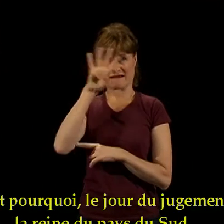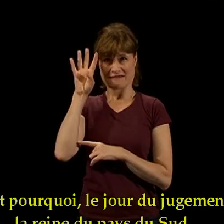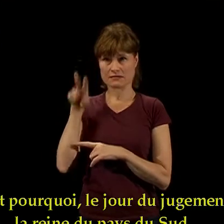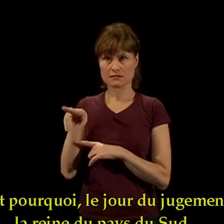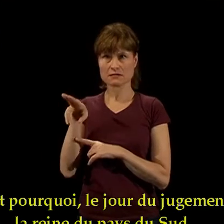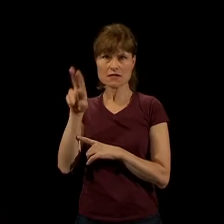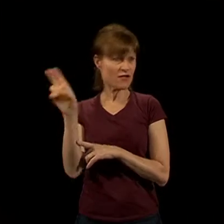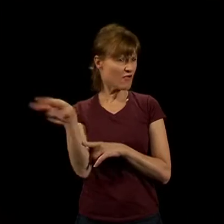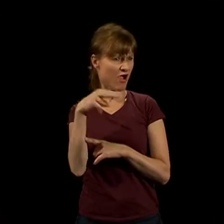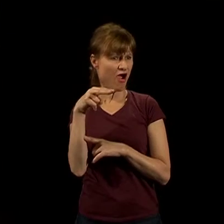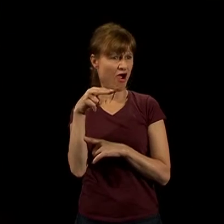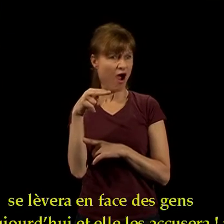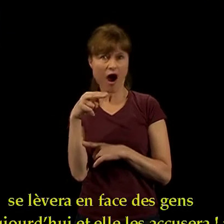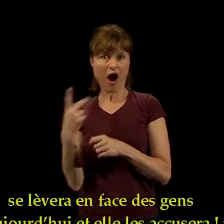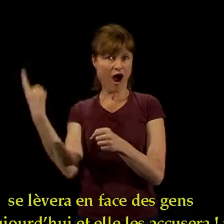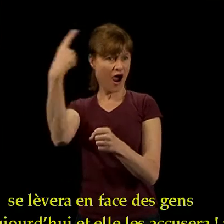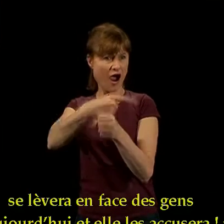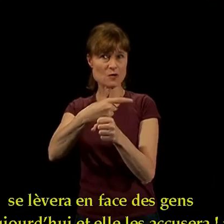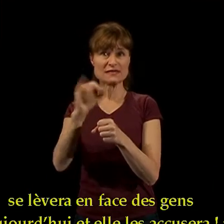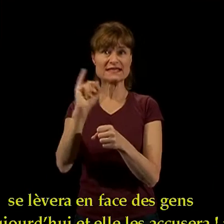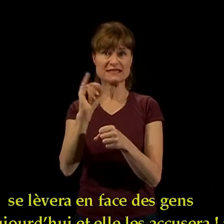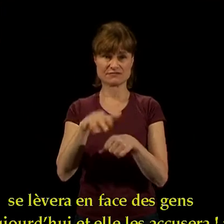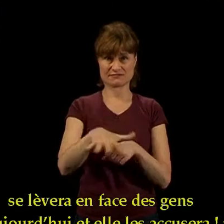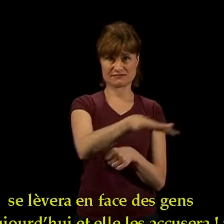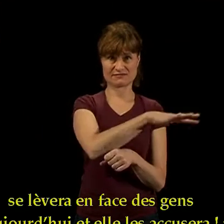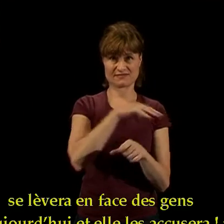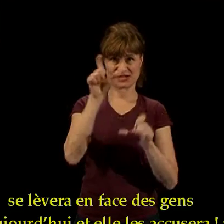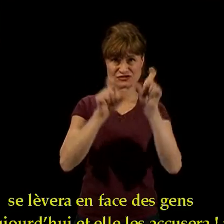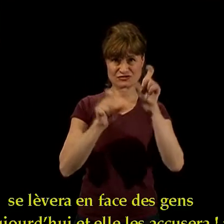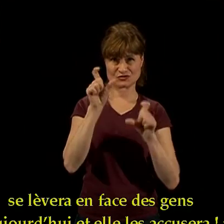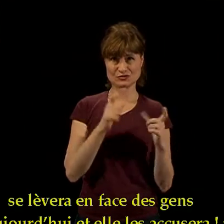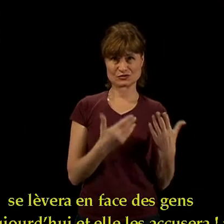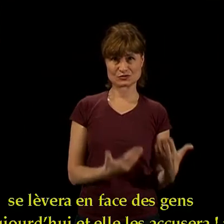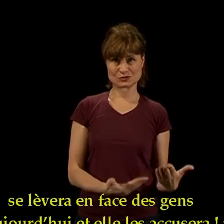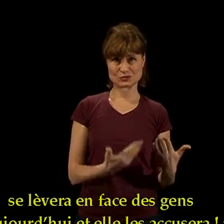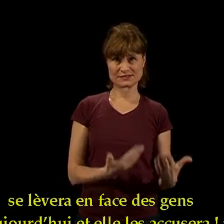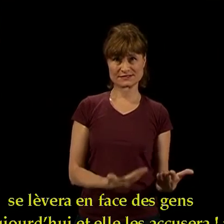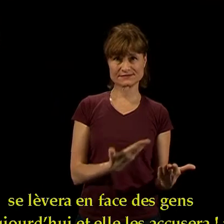la reine du pays du Sud se lèvera en face des gens d'aujourd'hui et elle les accusera.